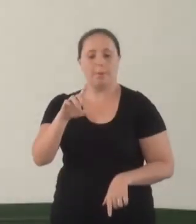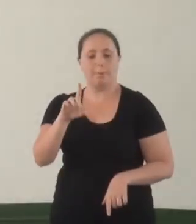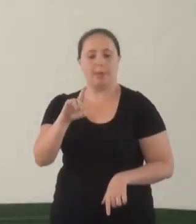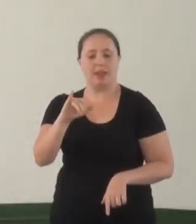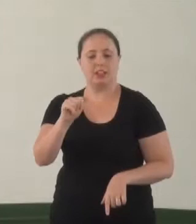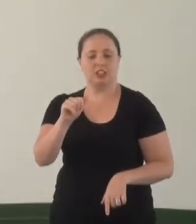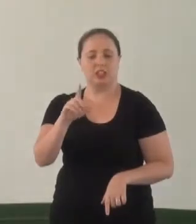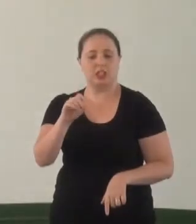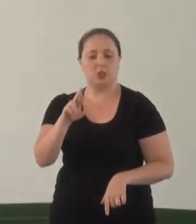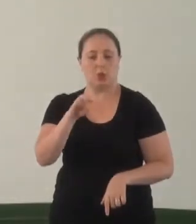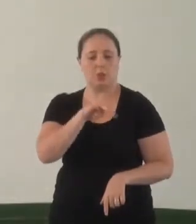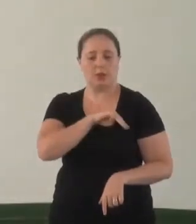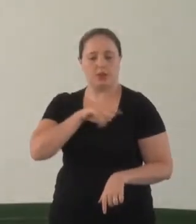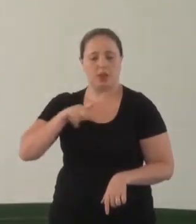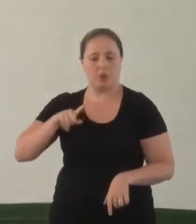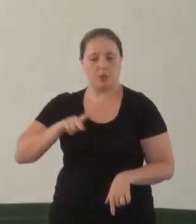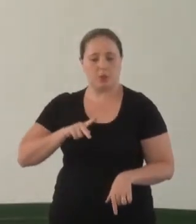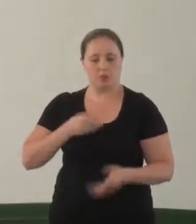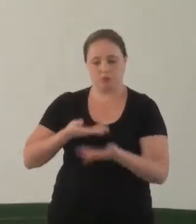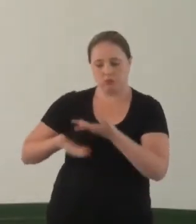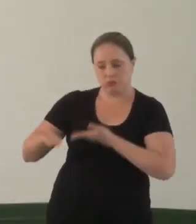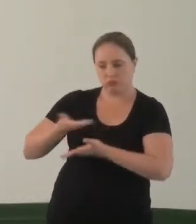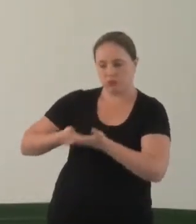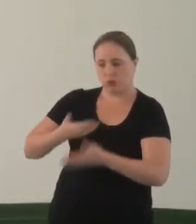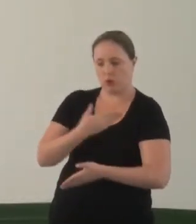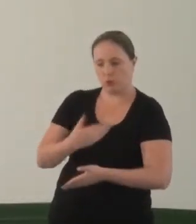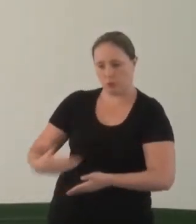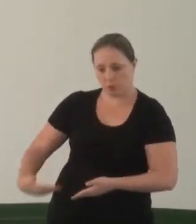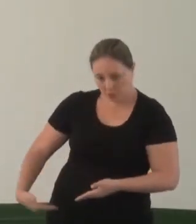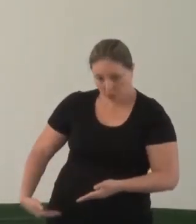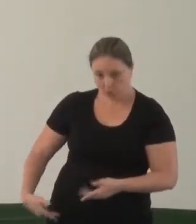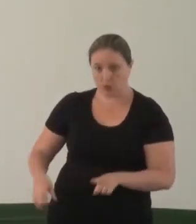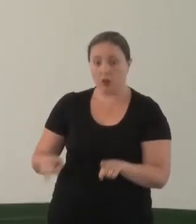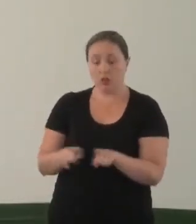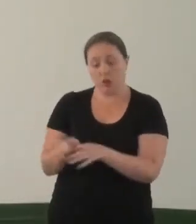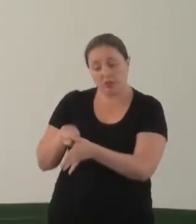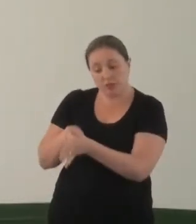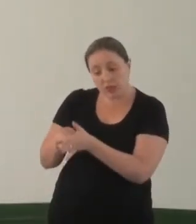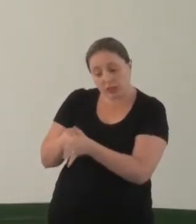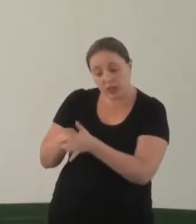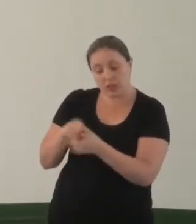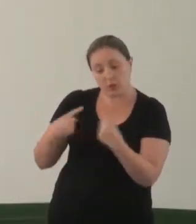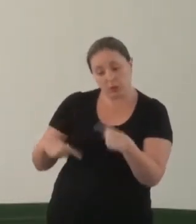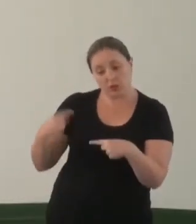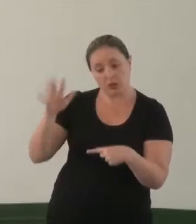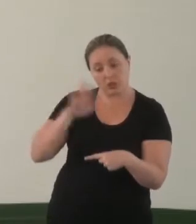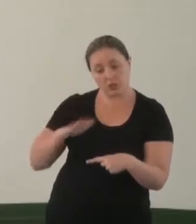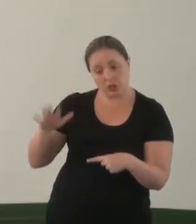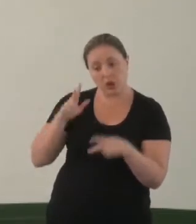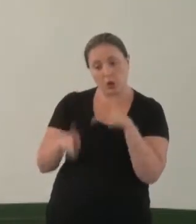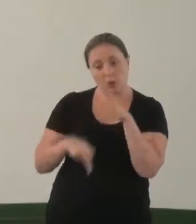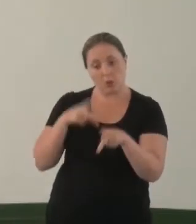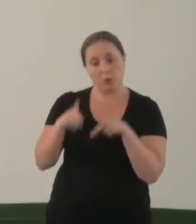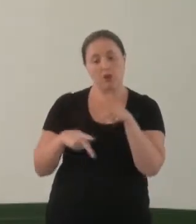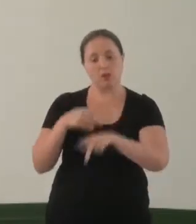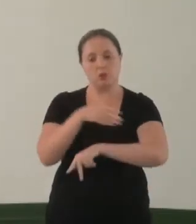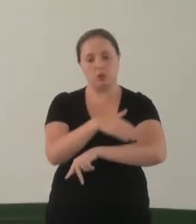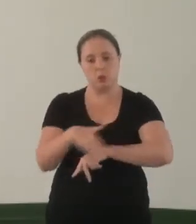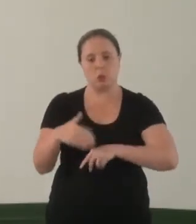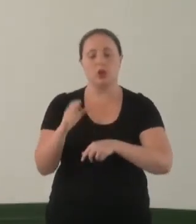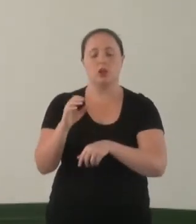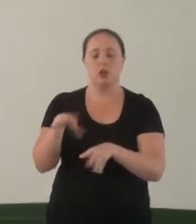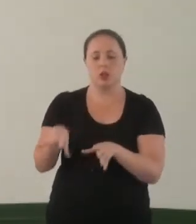população de rua e o poder público, com maior fiscalização da implantação e execução da Política Nacional de População de Rua nos estados e municípios.